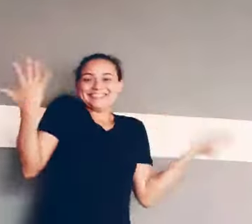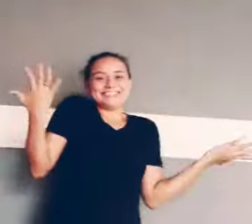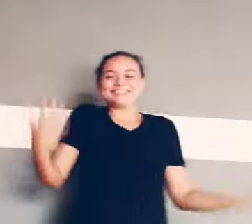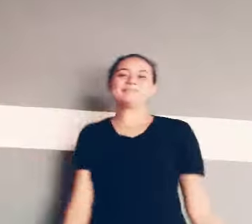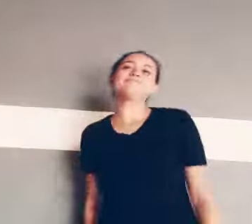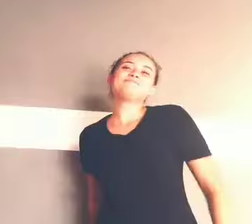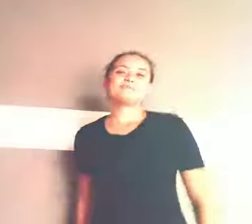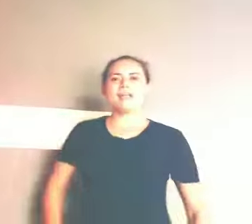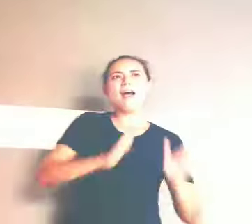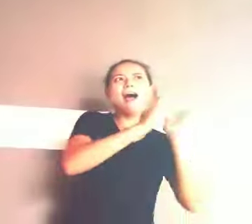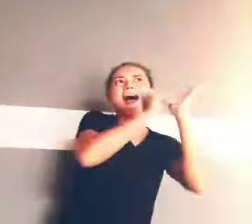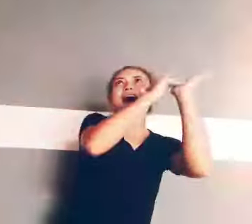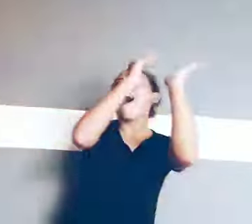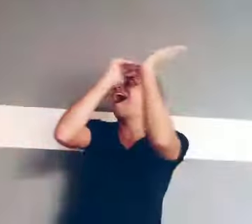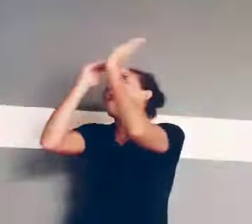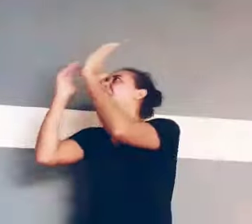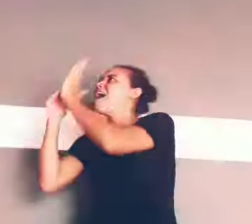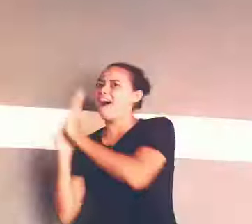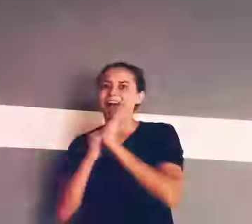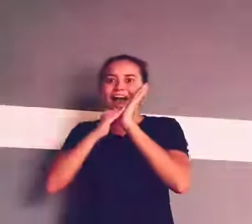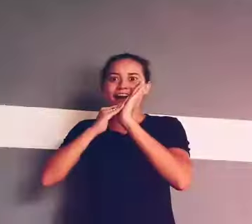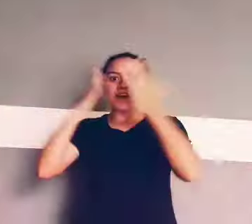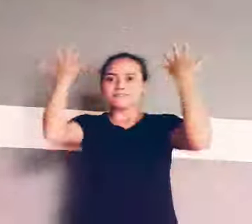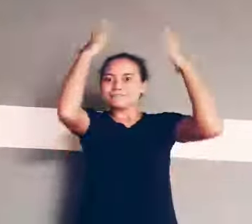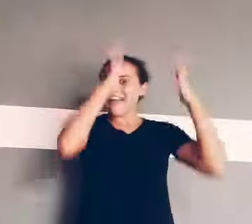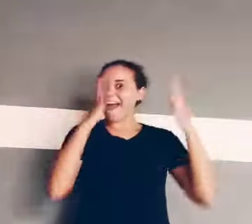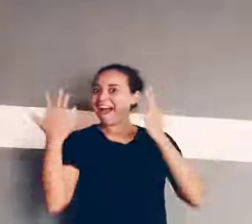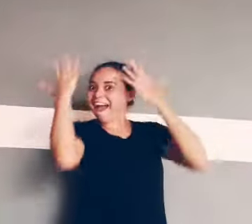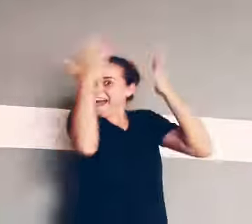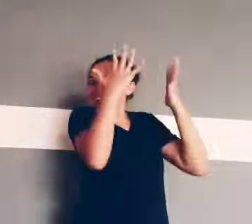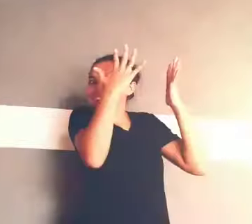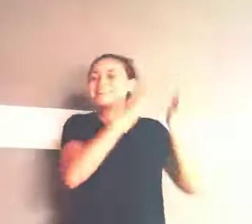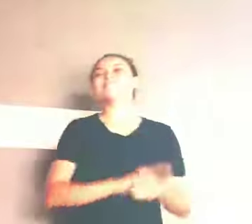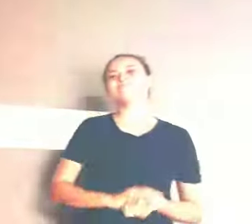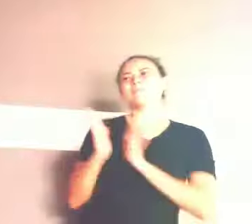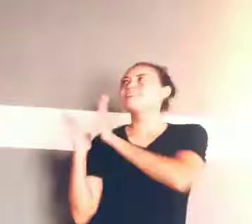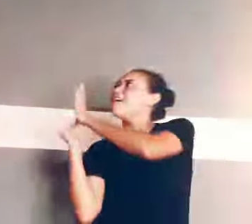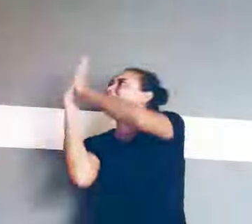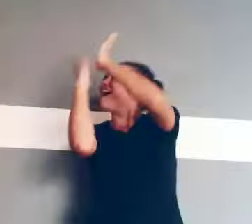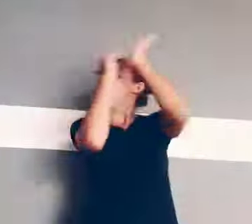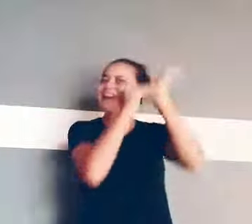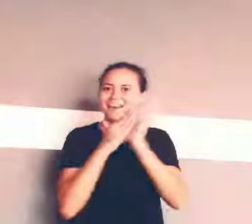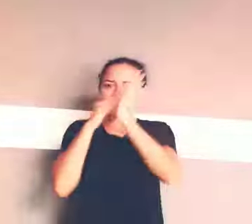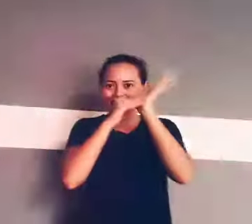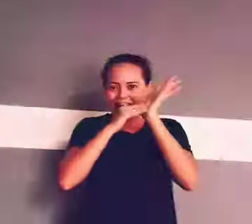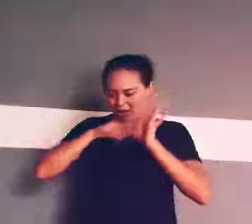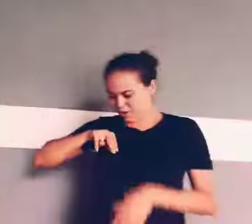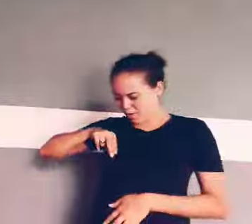Vou louvar a Cristo com minhas palmas Vou louvar a Cristo com meus pés